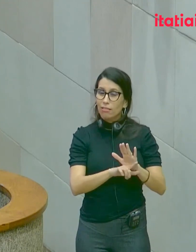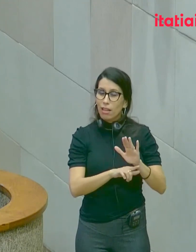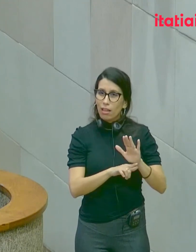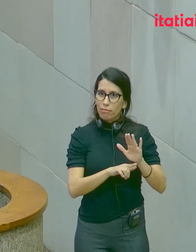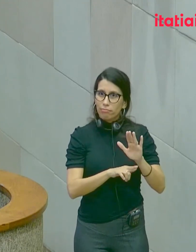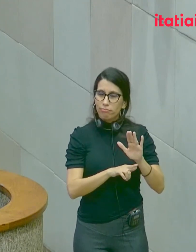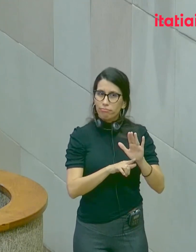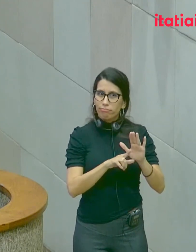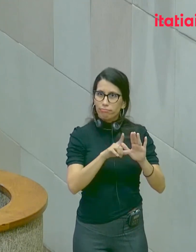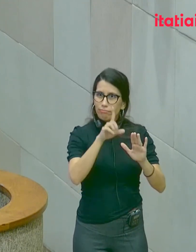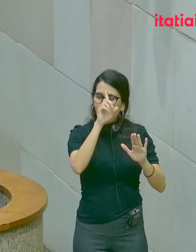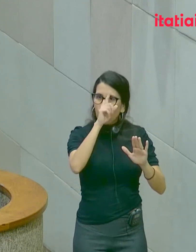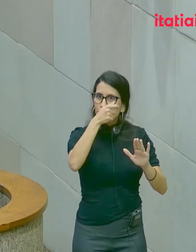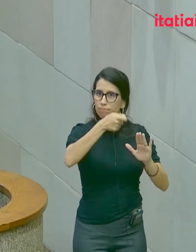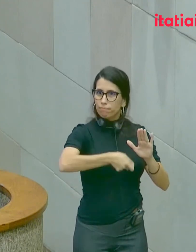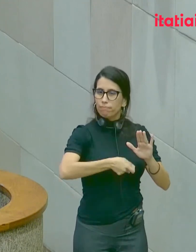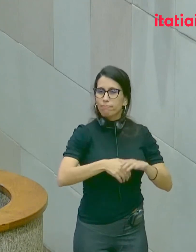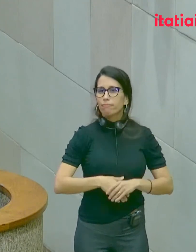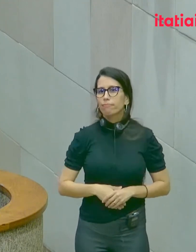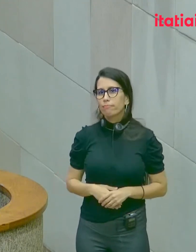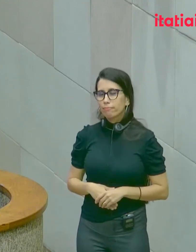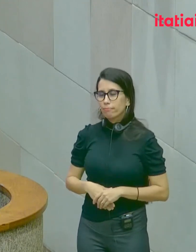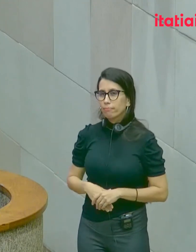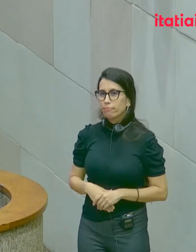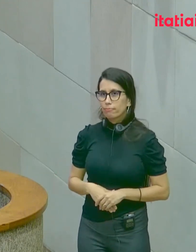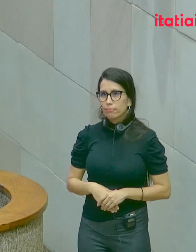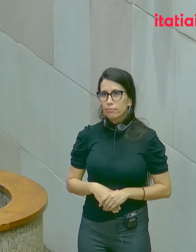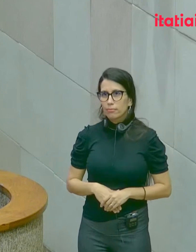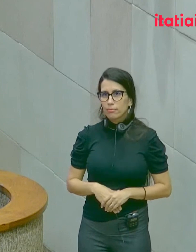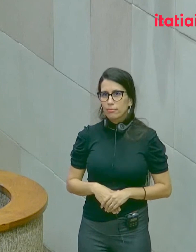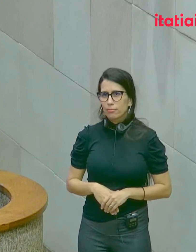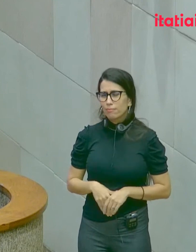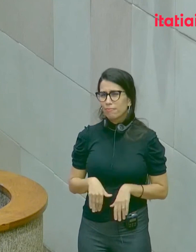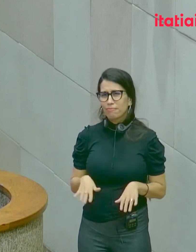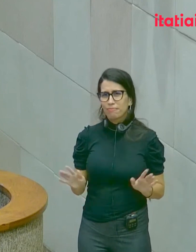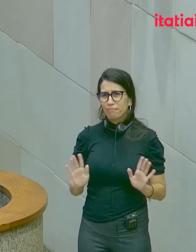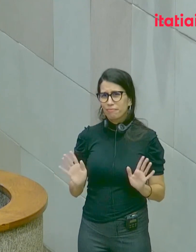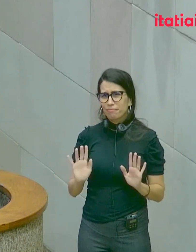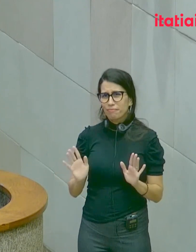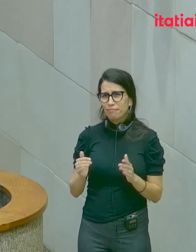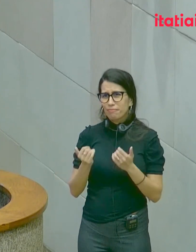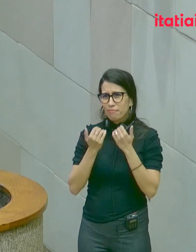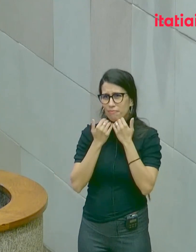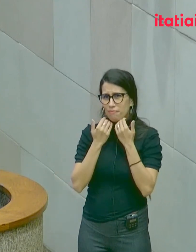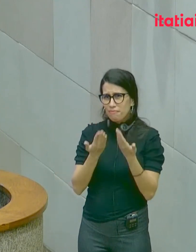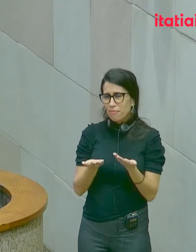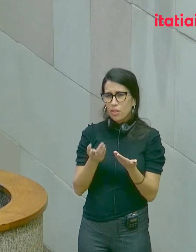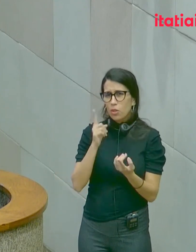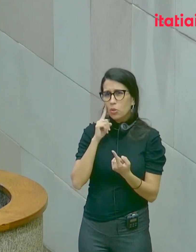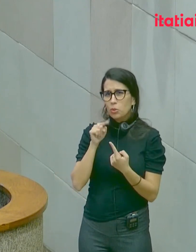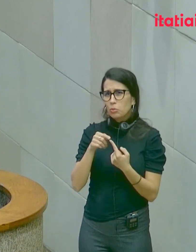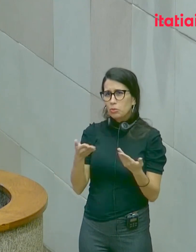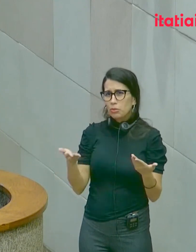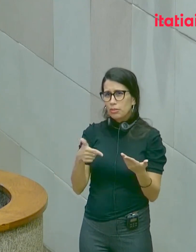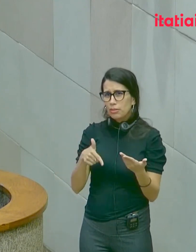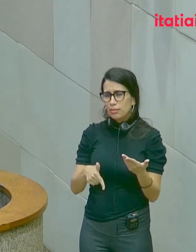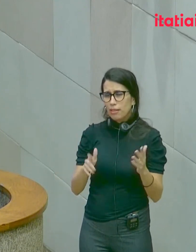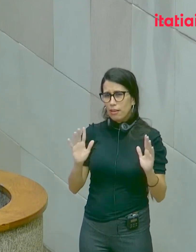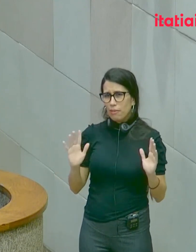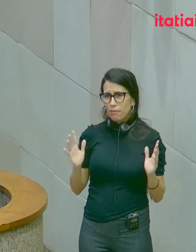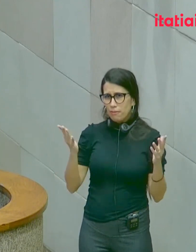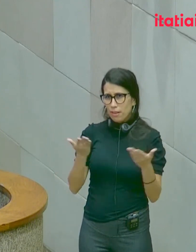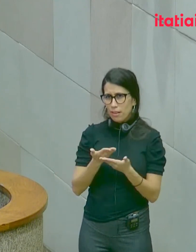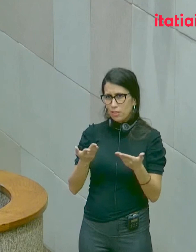Não pouco importa para a compreensão da moldura histórica que preside esse evento que nós